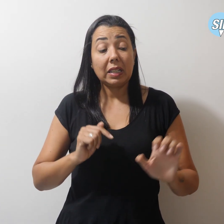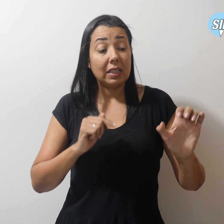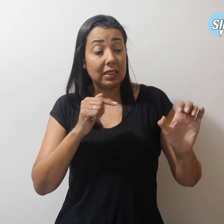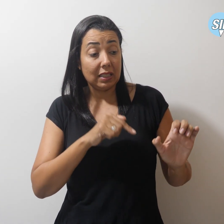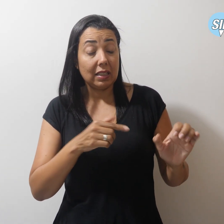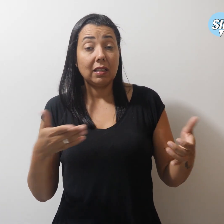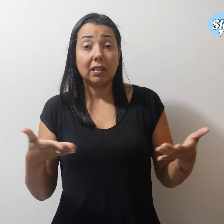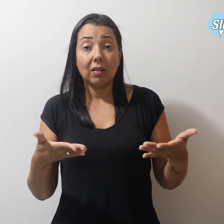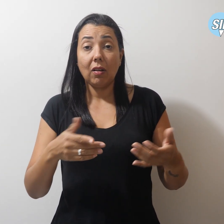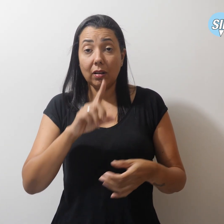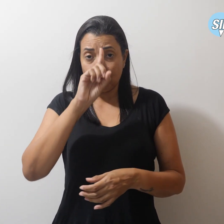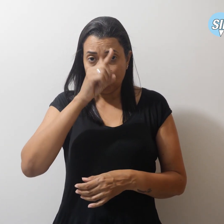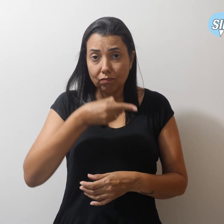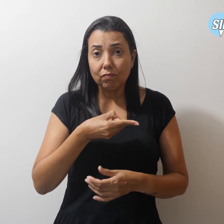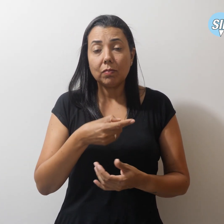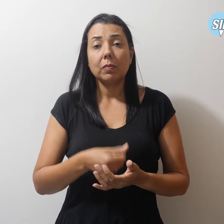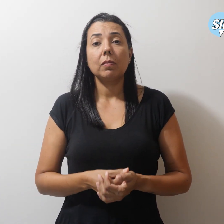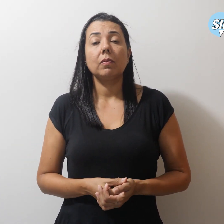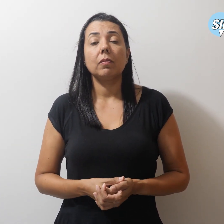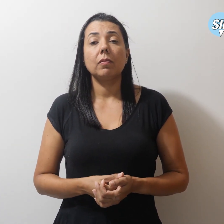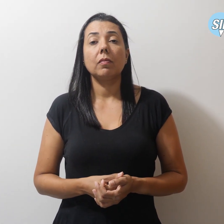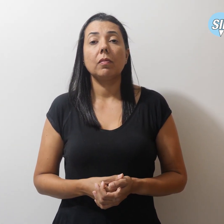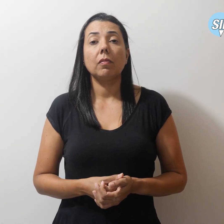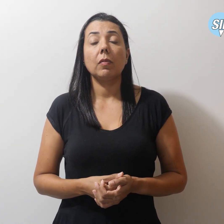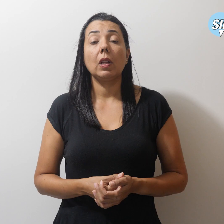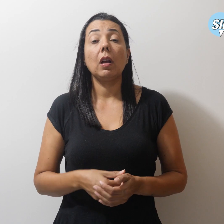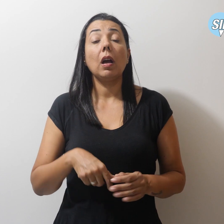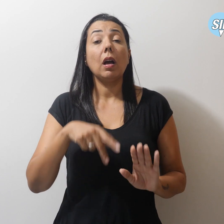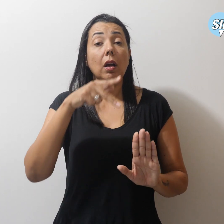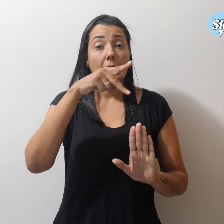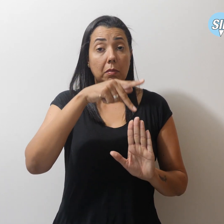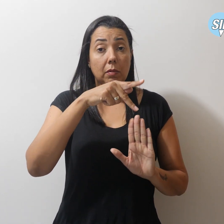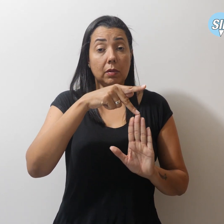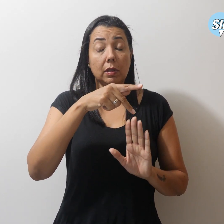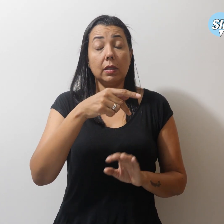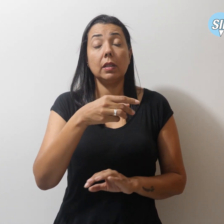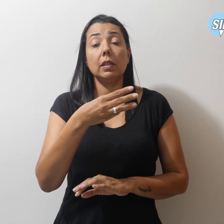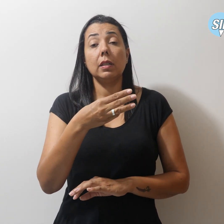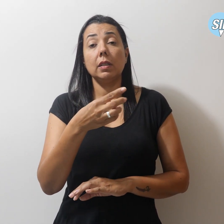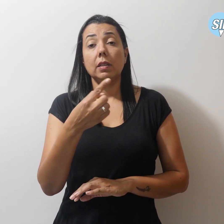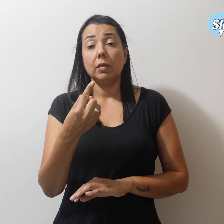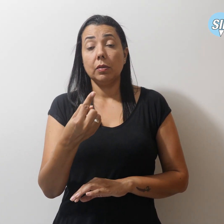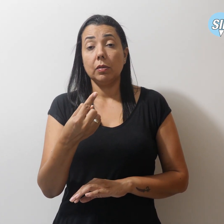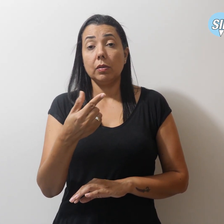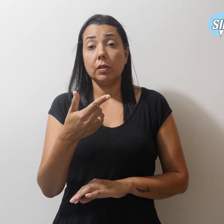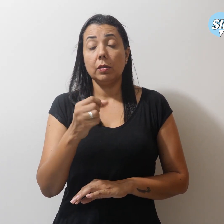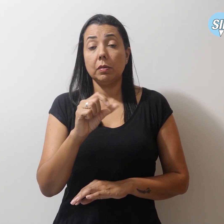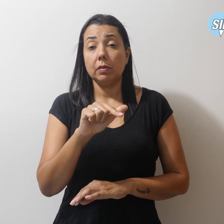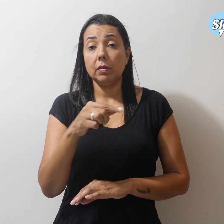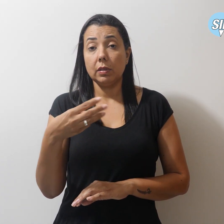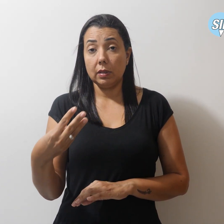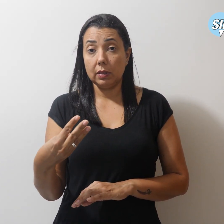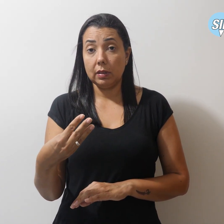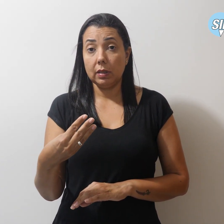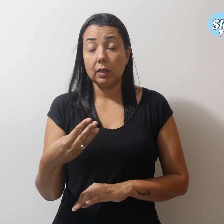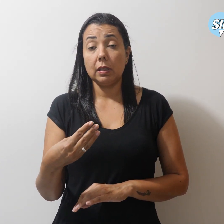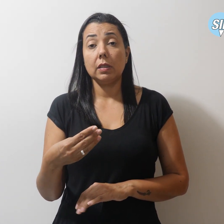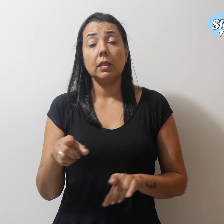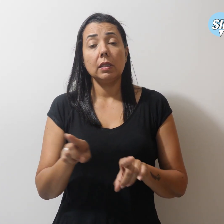ditadura. Com a portaria 31 de 2023 e por intermédio do